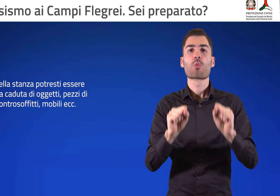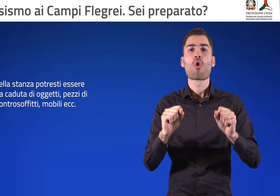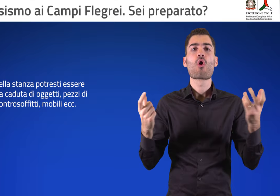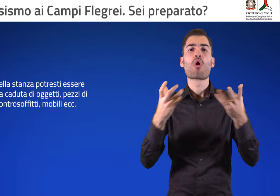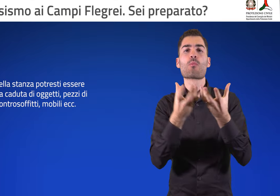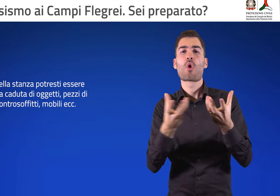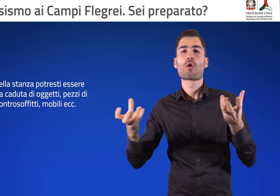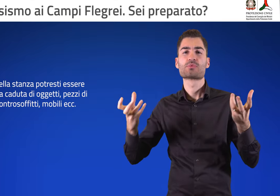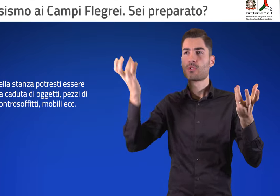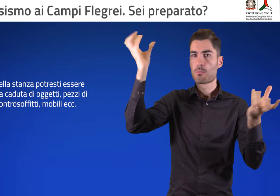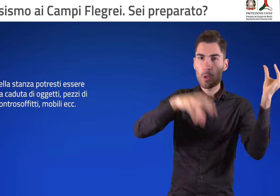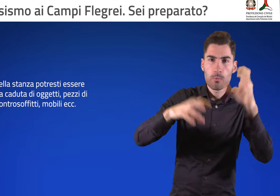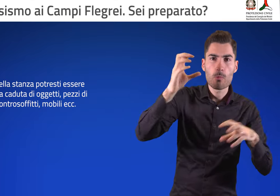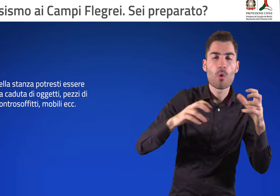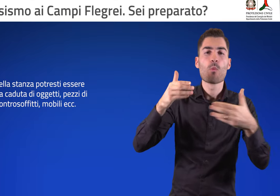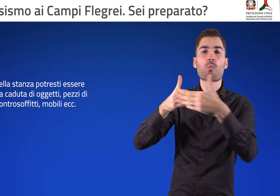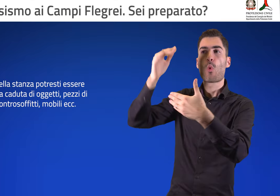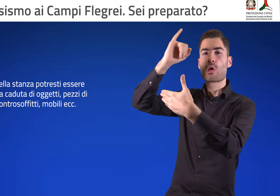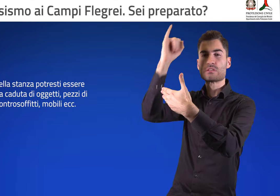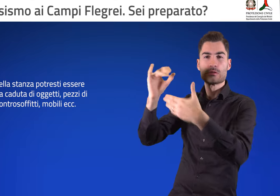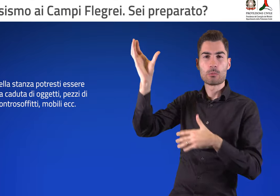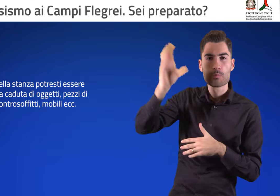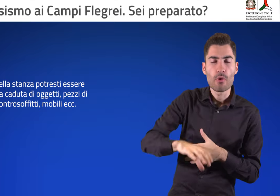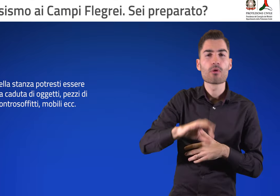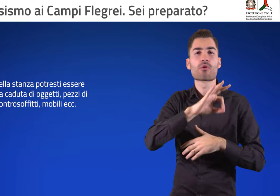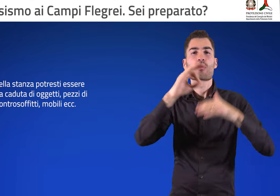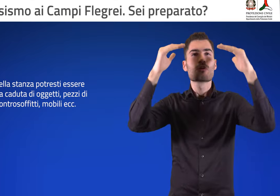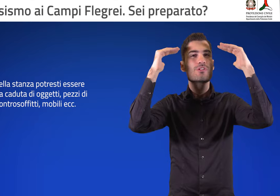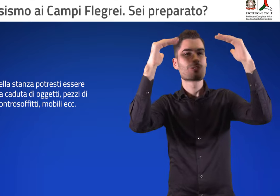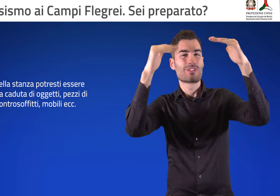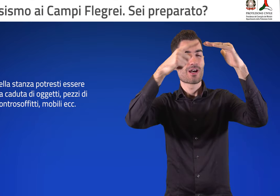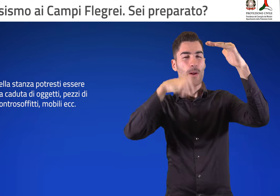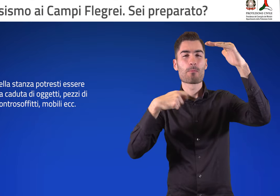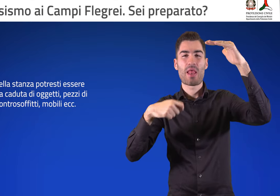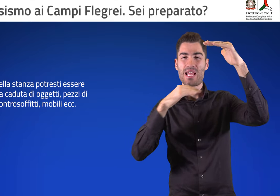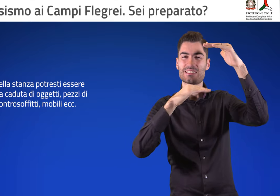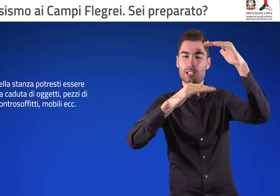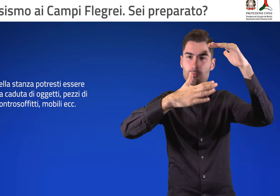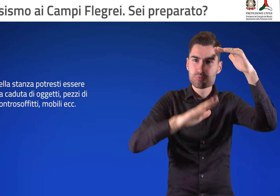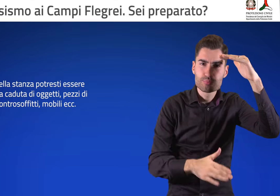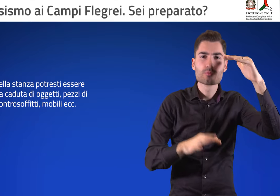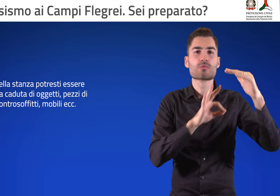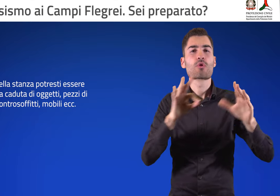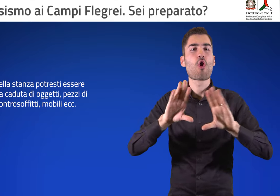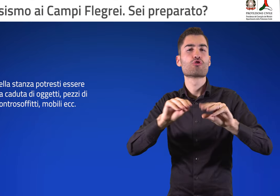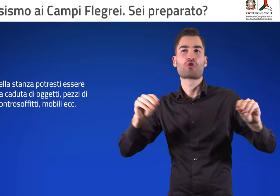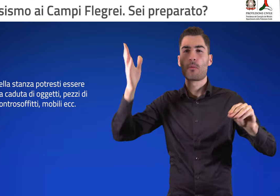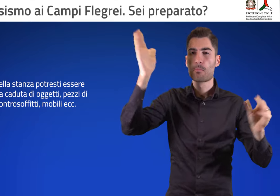essere colpito dalla caduta di oggetti, pezzi di intonaco, controsoffitti, mobili, ecc.